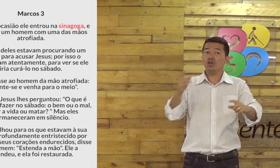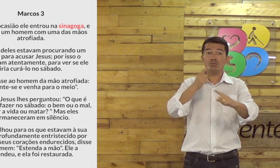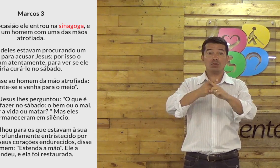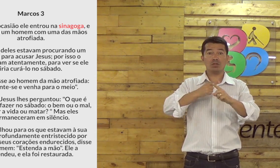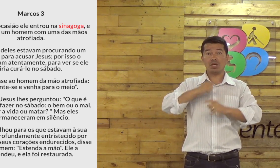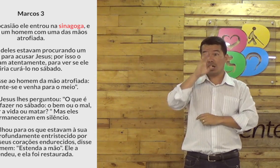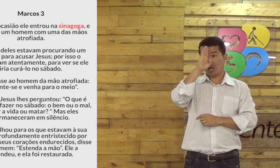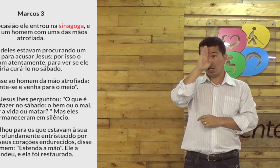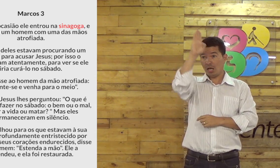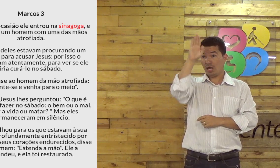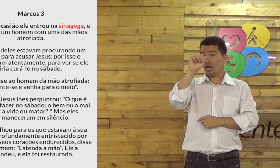foi destruído.